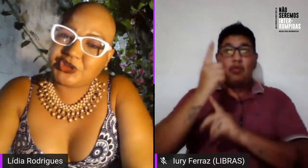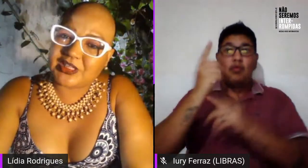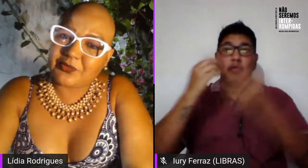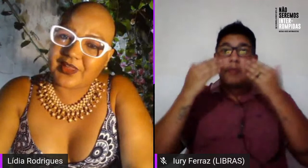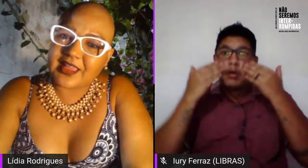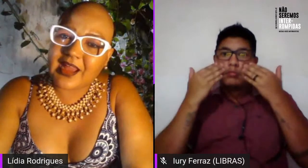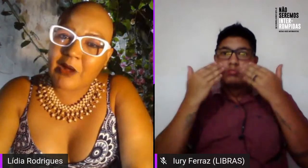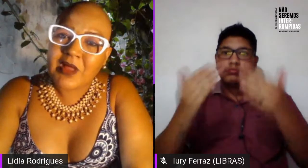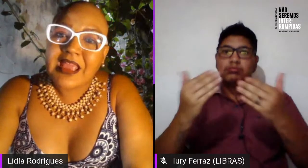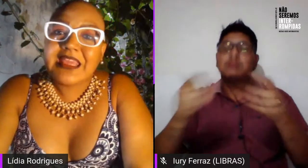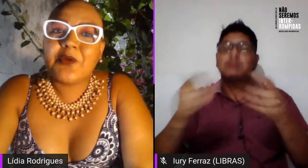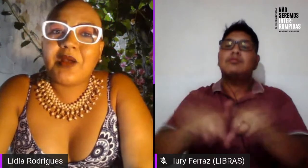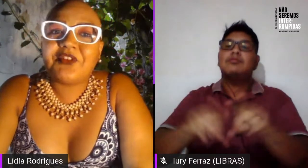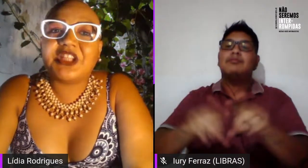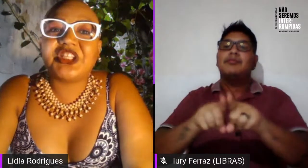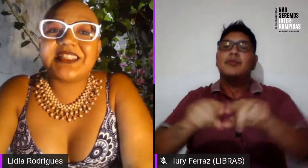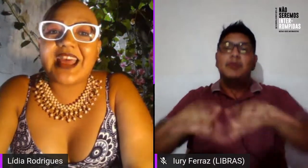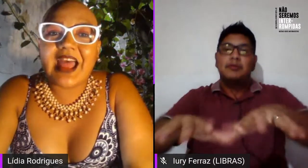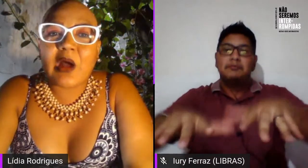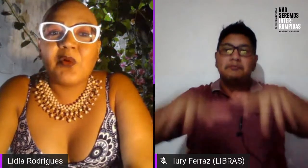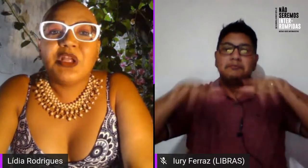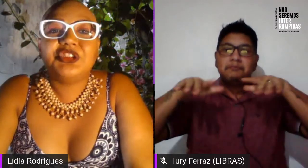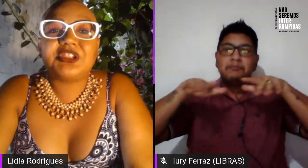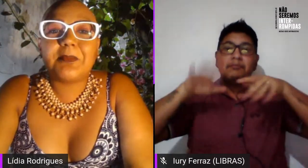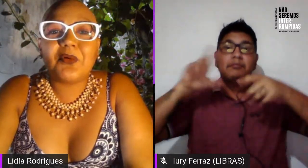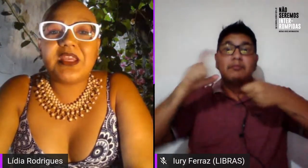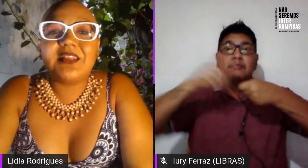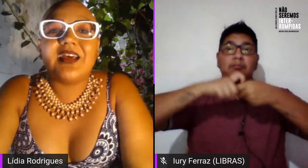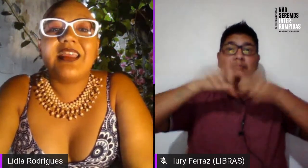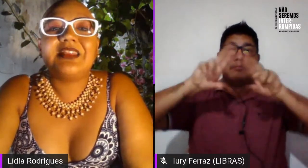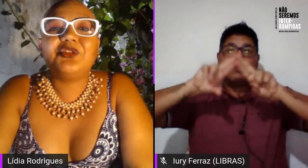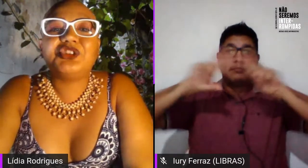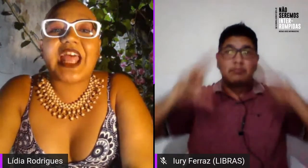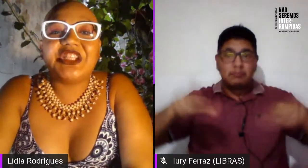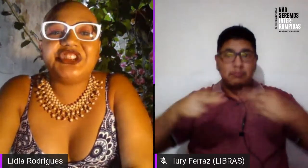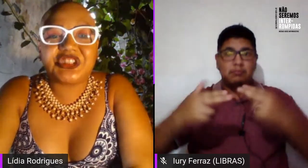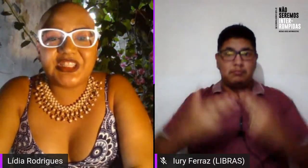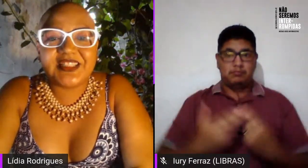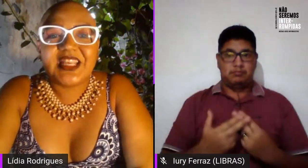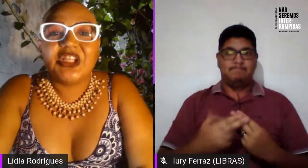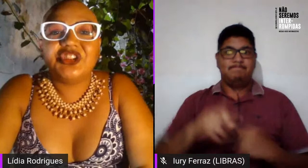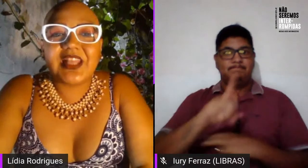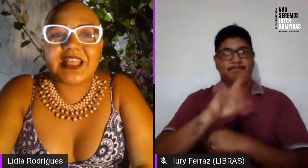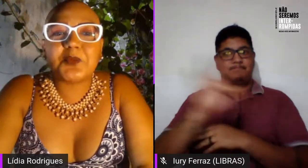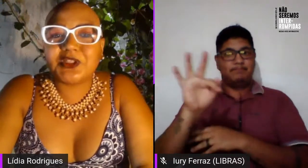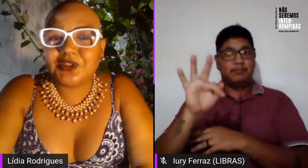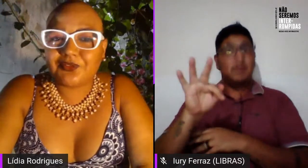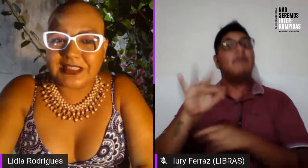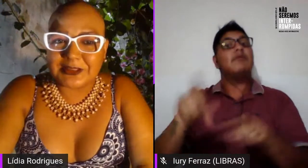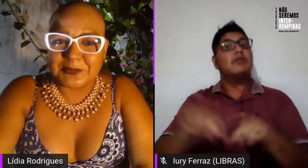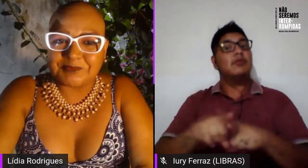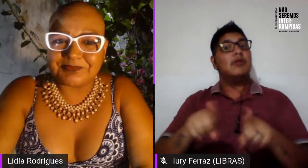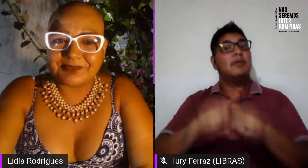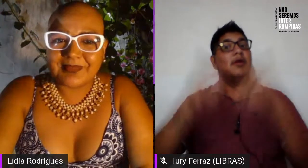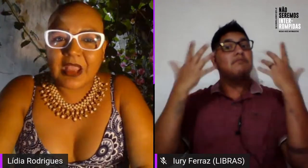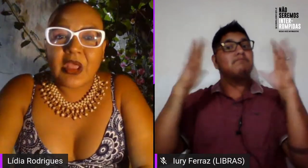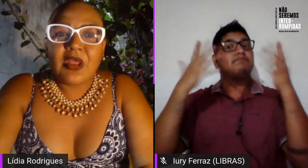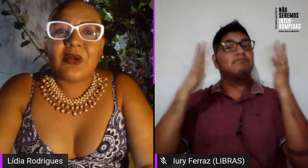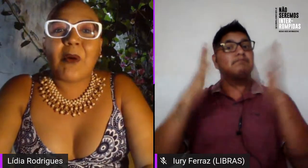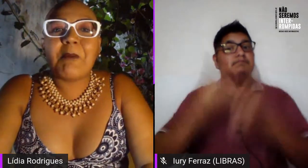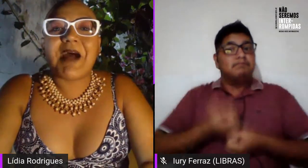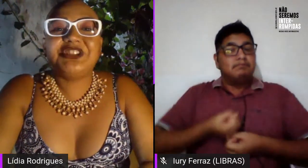Legislativa do Distrito Federal e uma festa sarau, distribuída entre os dez dias de lesboativismo.